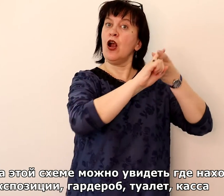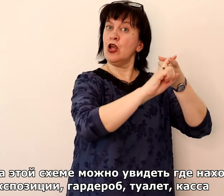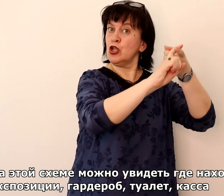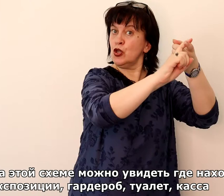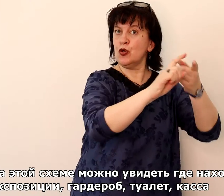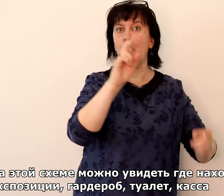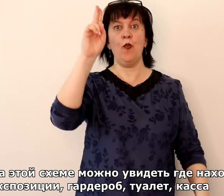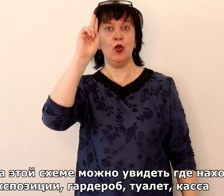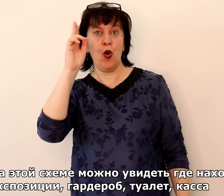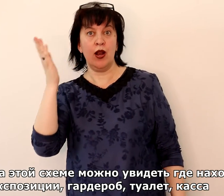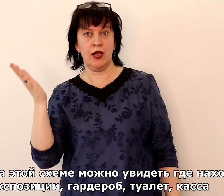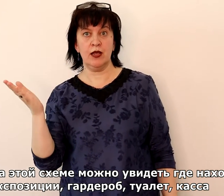туалет, касса.